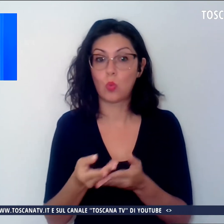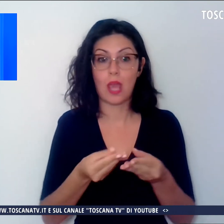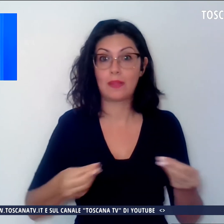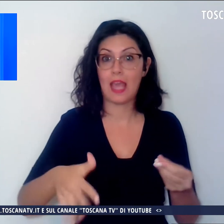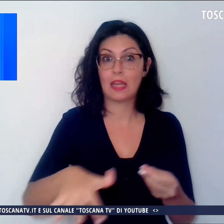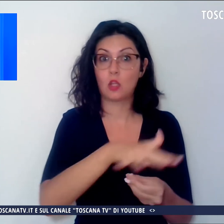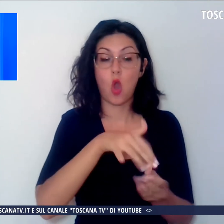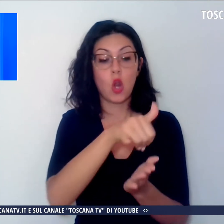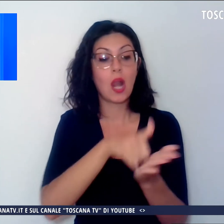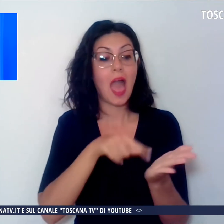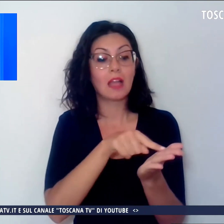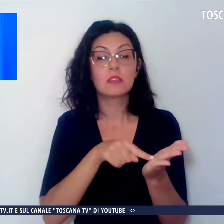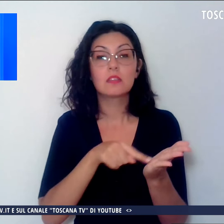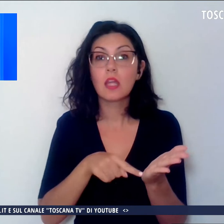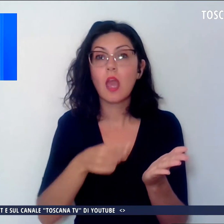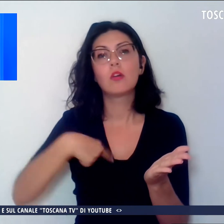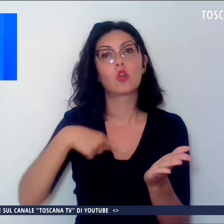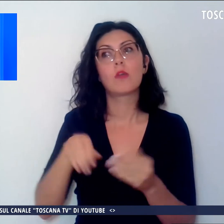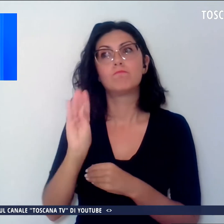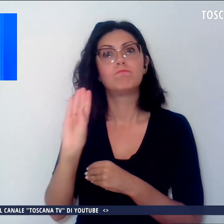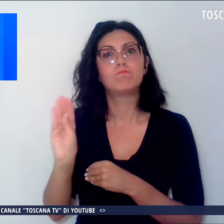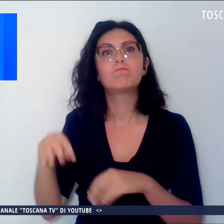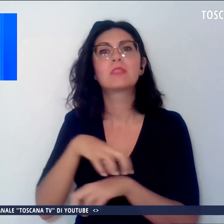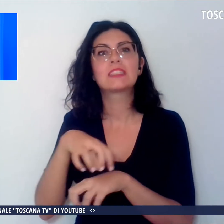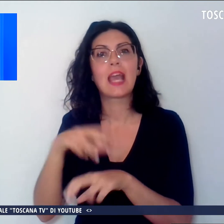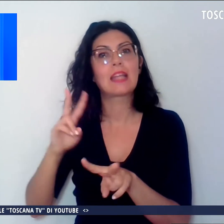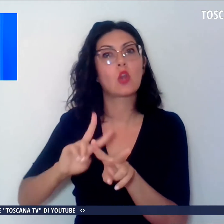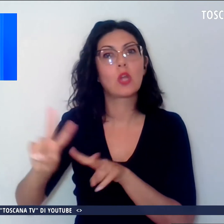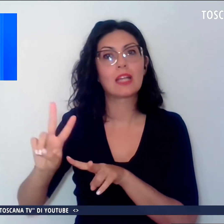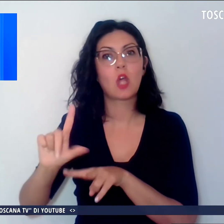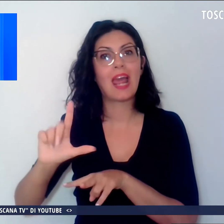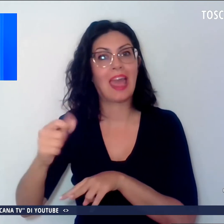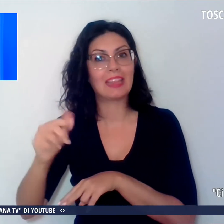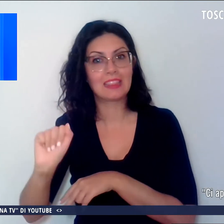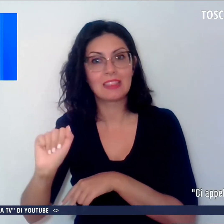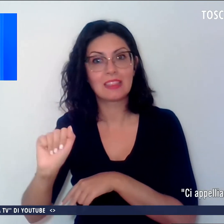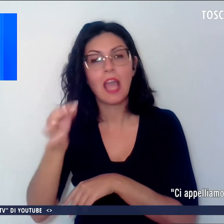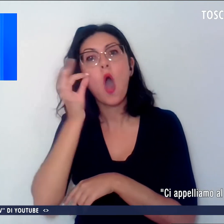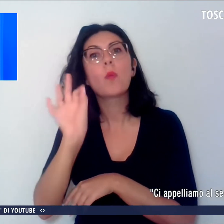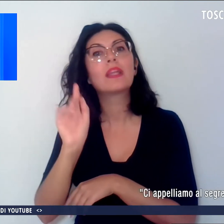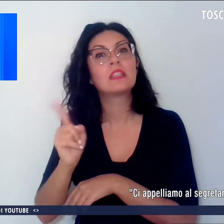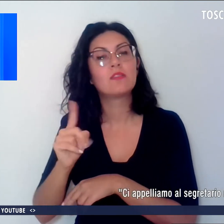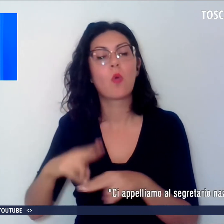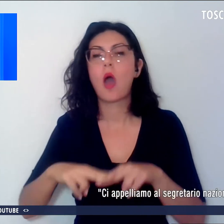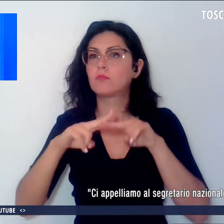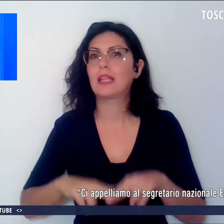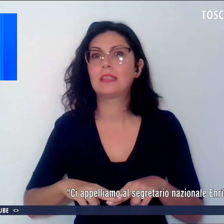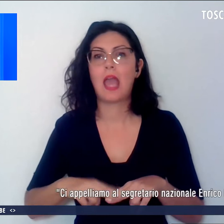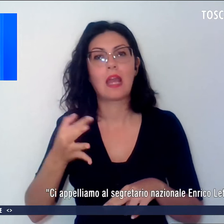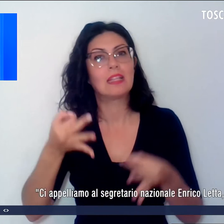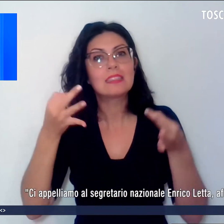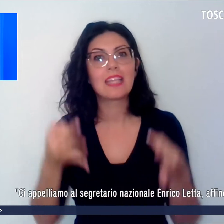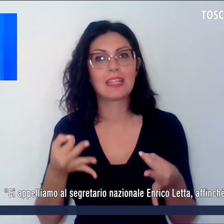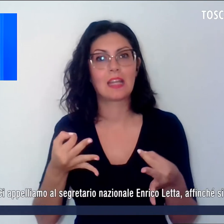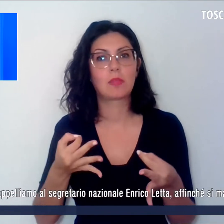nella lettera si legge, ci appelliamo al segretario nazionale Enrico Letta, affinché si mantenga la determinazione a